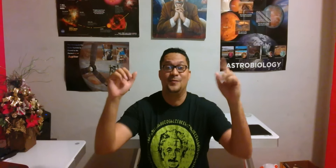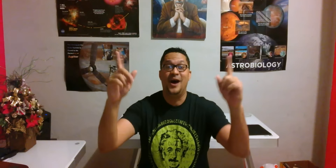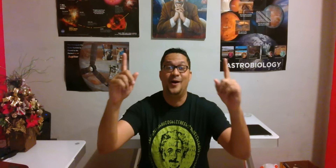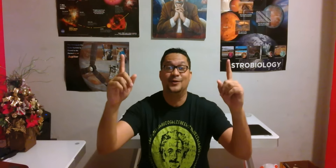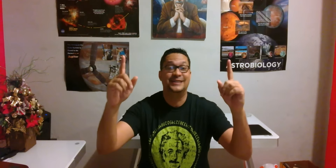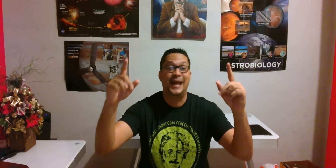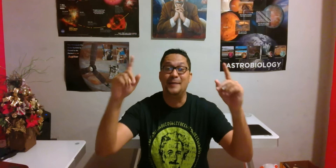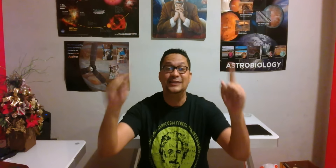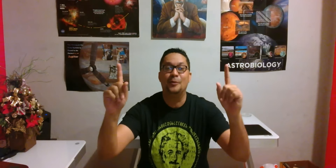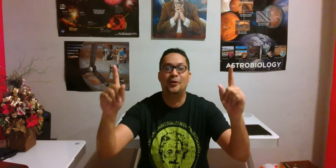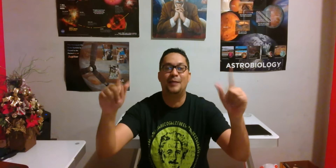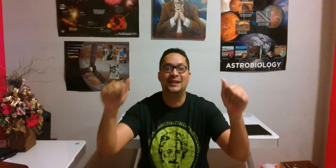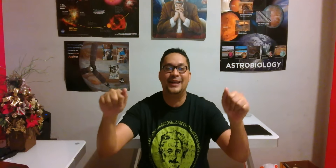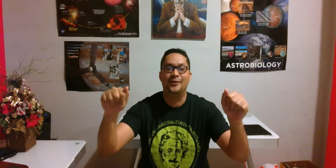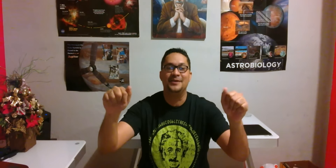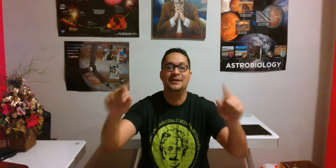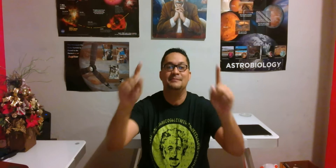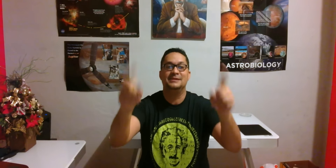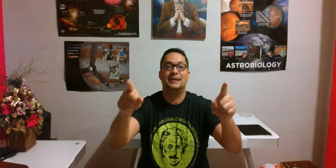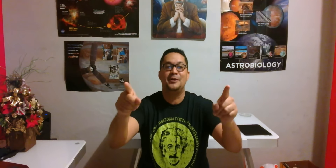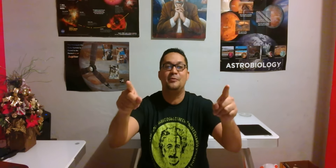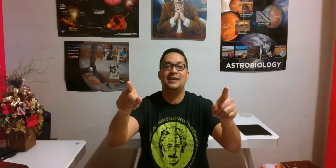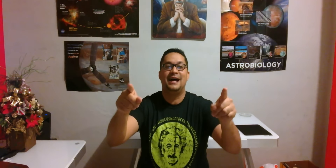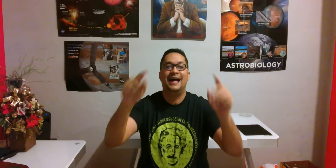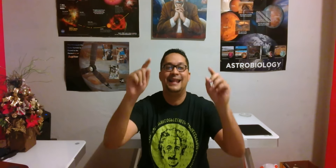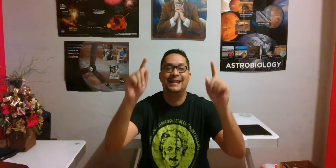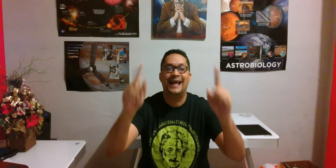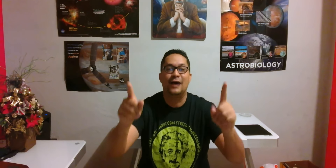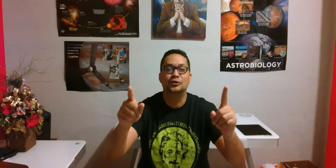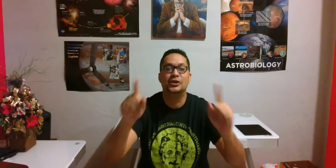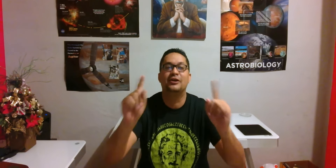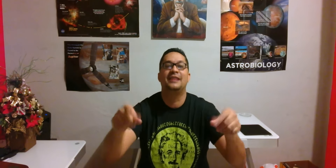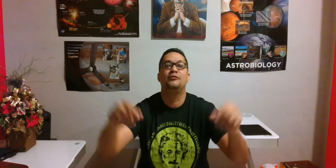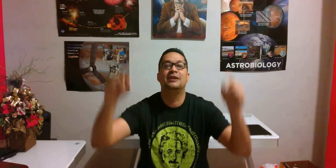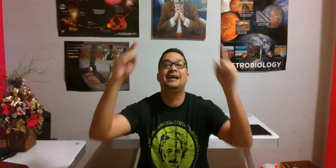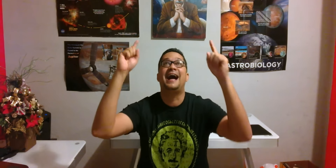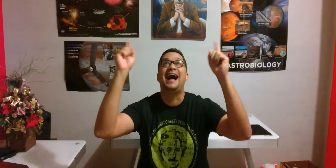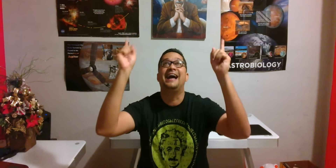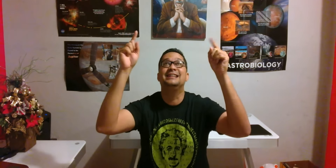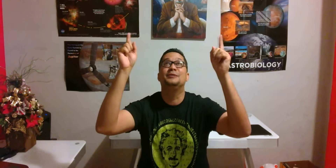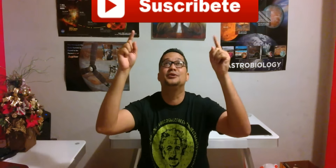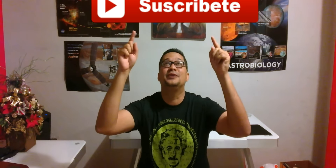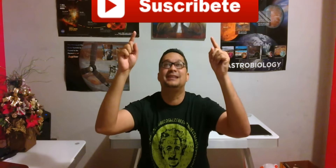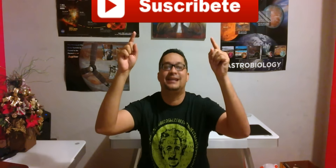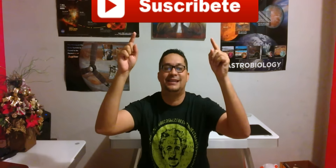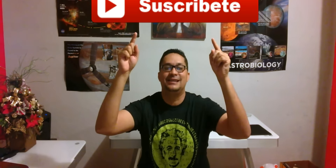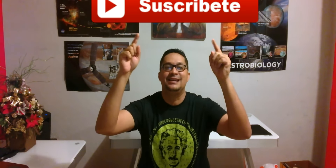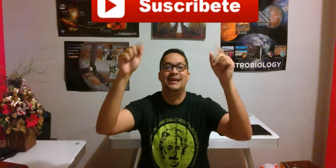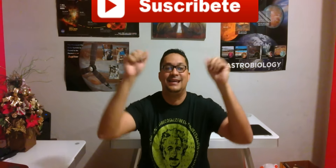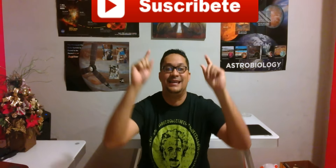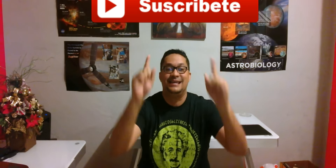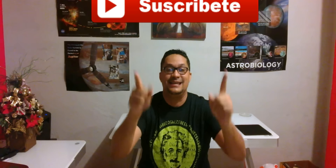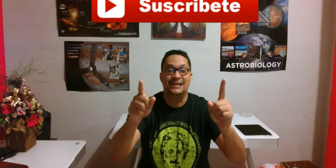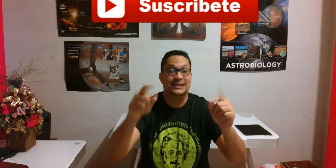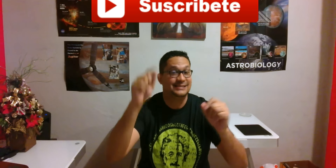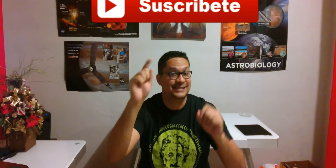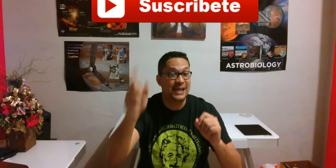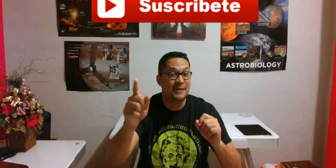¡Wow! Tremendo programa el de hoy. Mis amigos, mira, les aconsejo que le den un clic a este botón que está aquí. Y sígueme